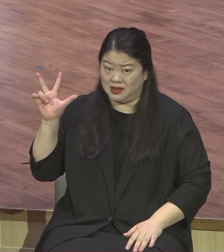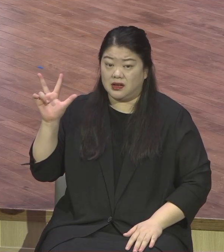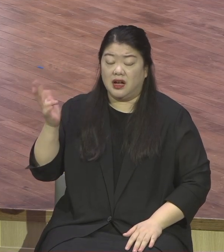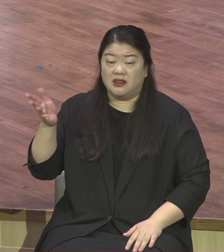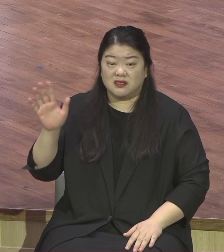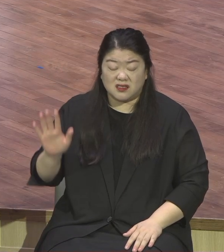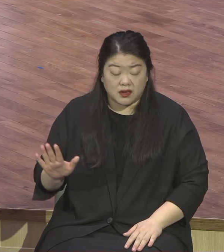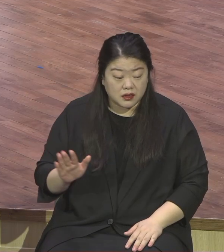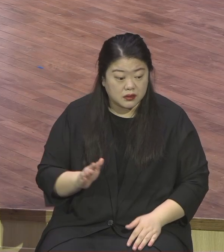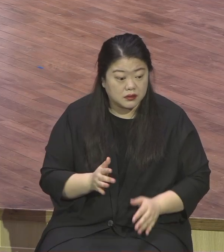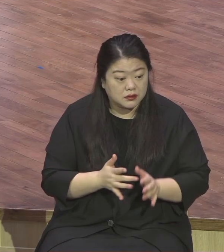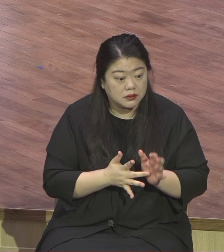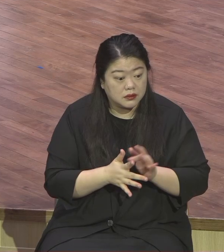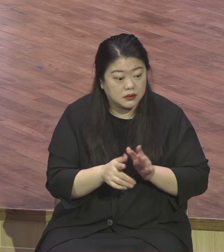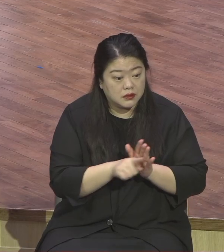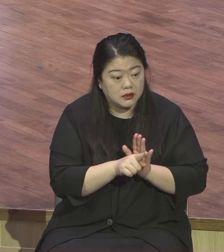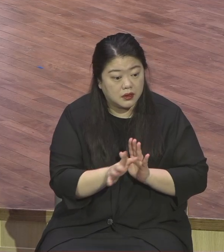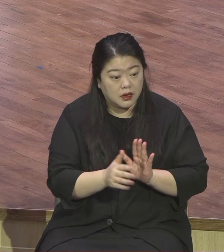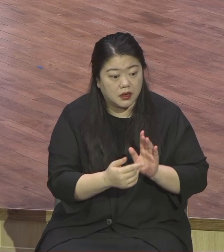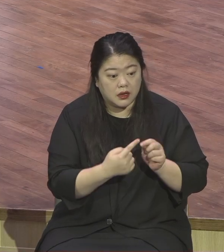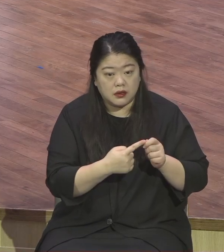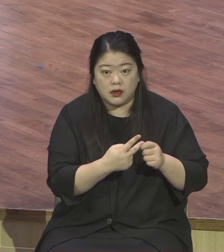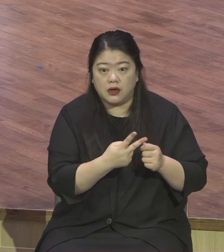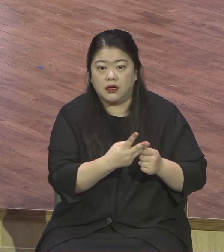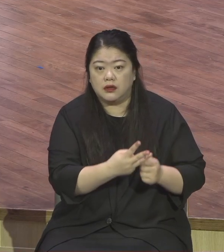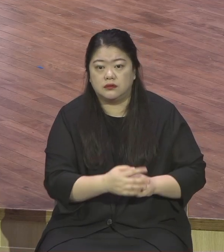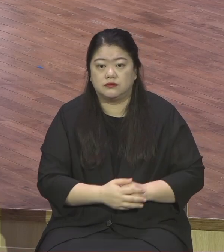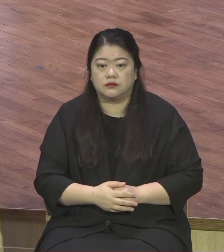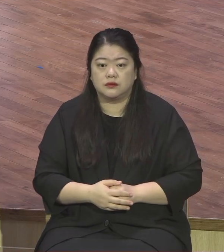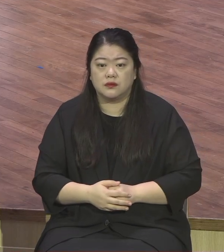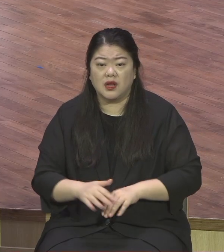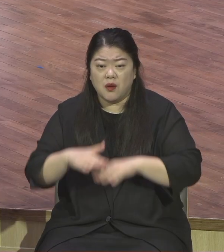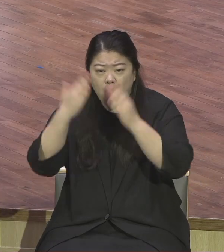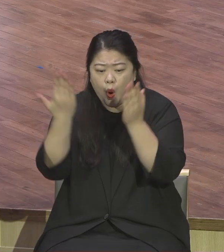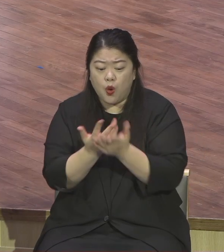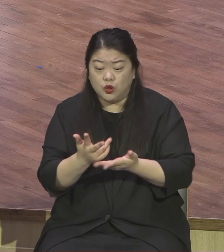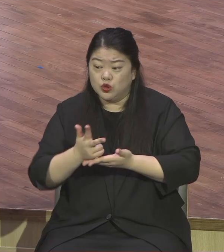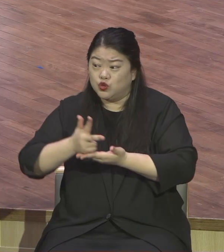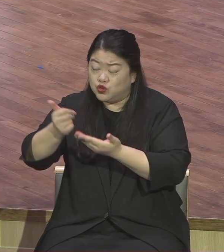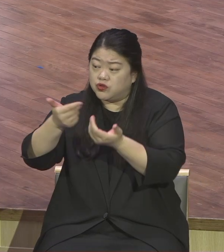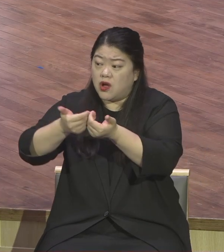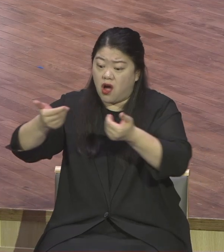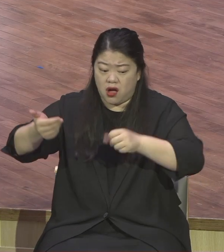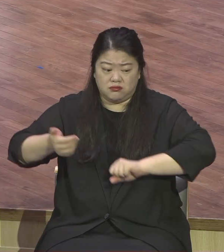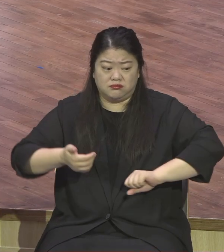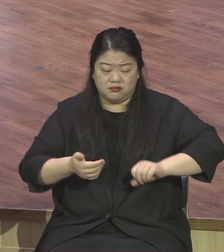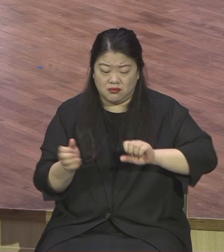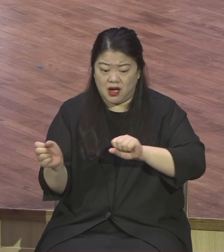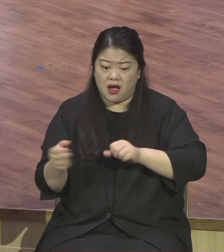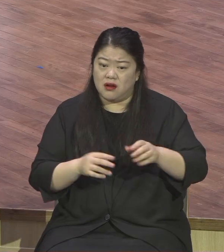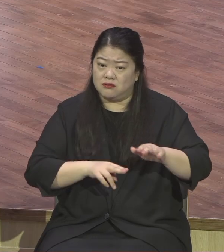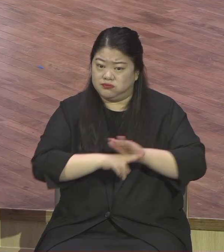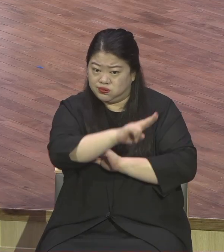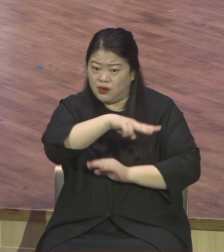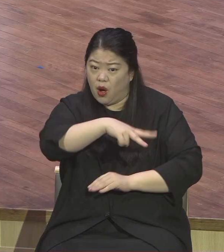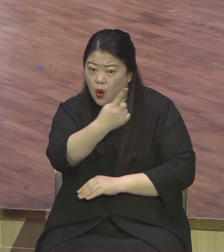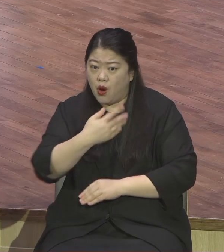모두 주를 버릴지라도 나는 결코 버리지 않겠나이다. 내가 주와 함께 죽을지언정 주를 부인하지